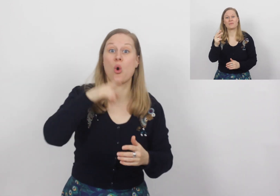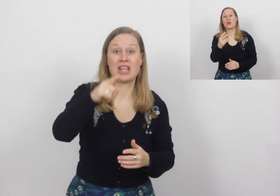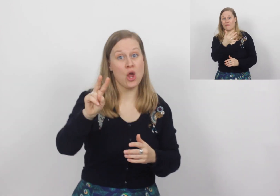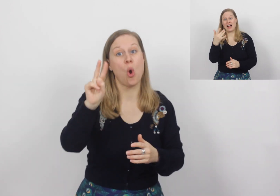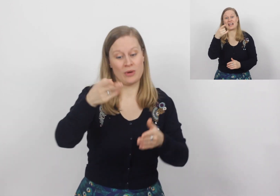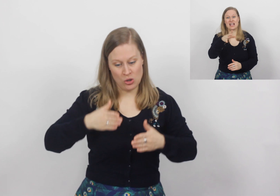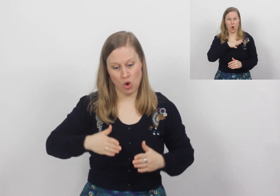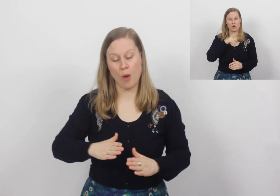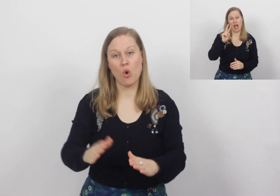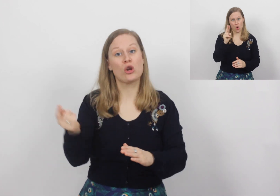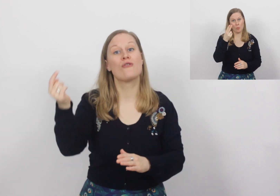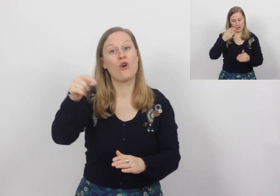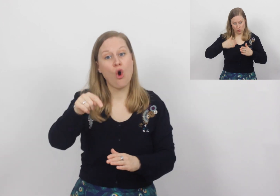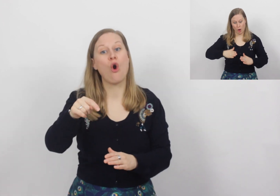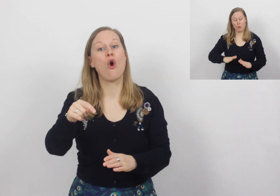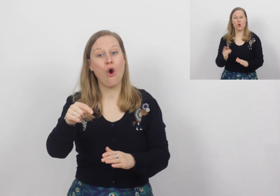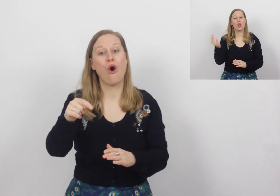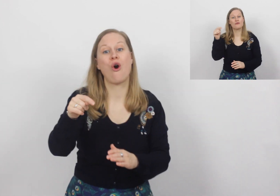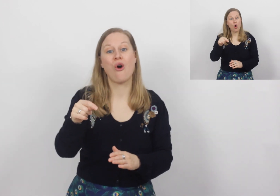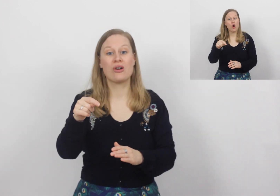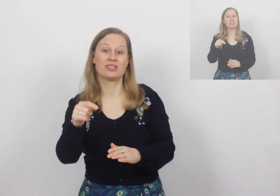dat jij opnieuw geboren wordt